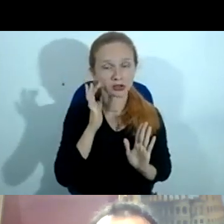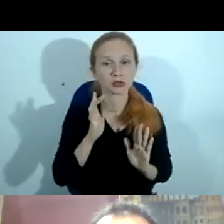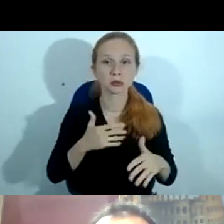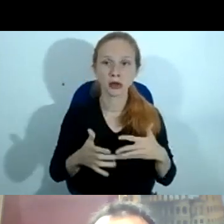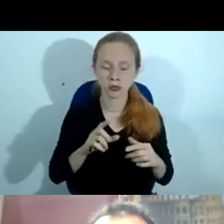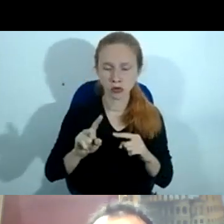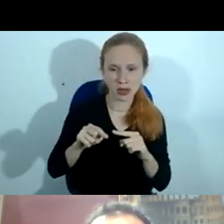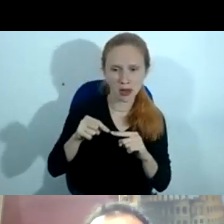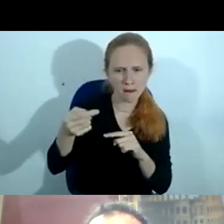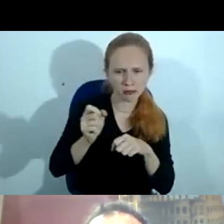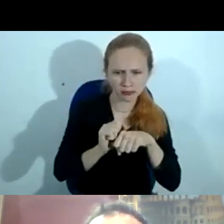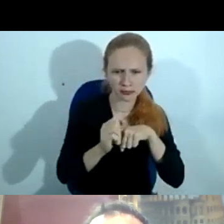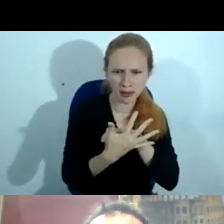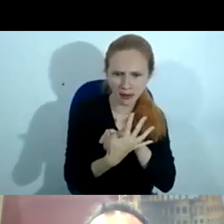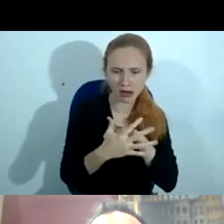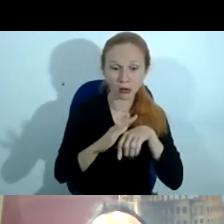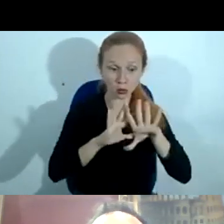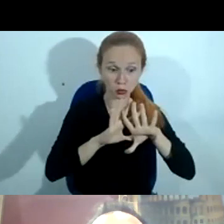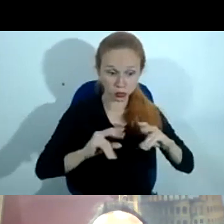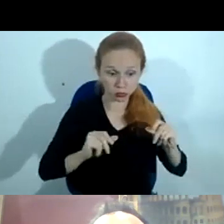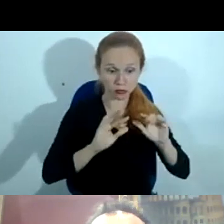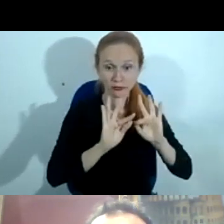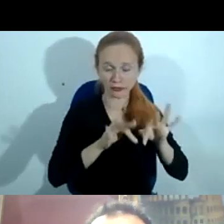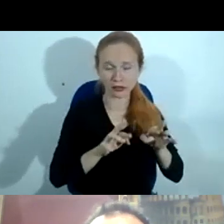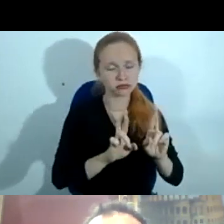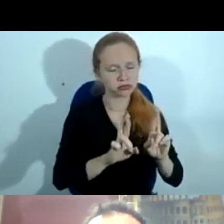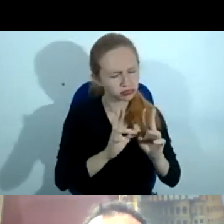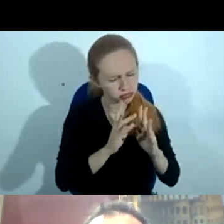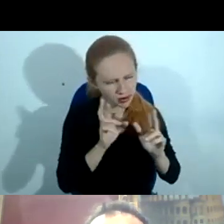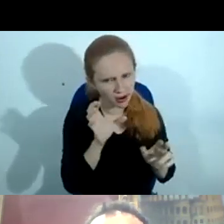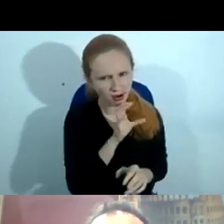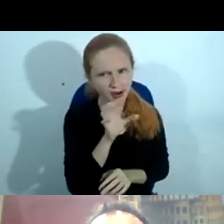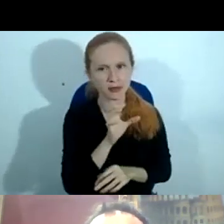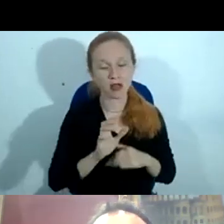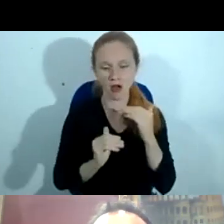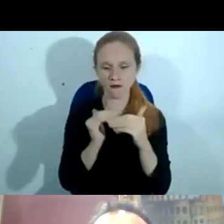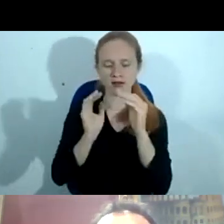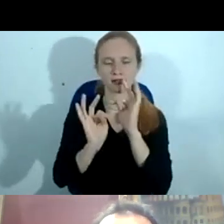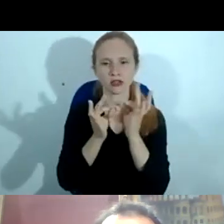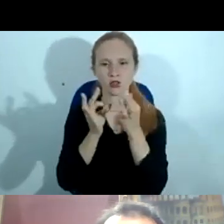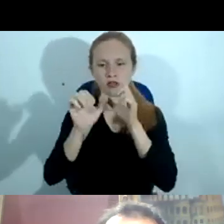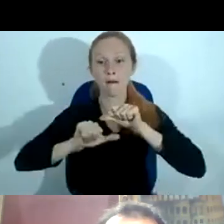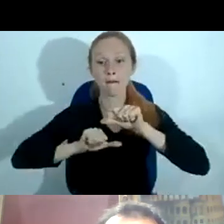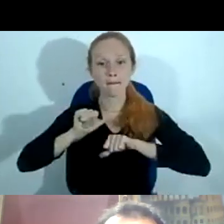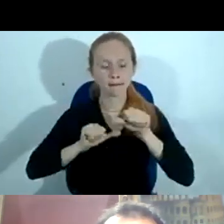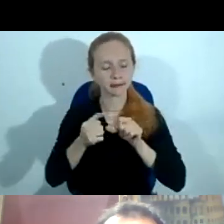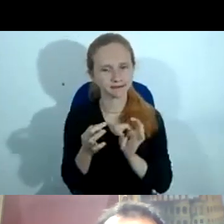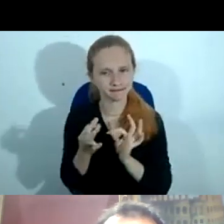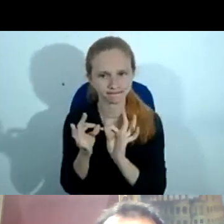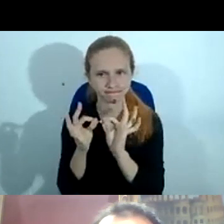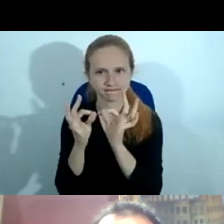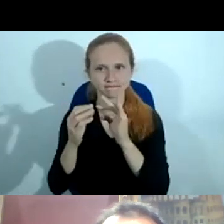enfim, acabar e torço para que isso ocorra o quanto antes, acho que os avanços tecnológicos, as mudanças que nós